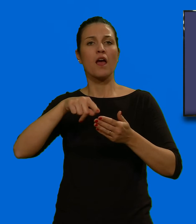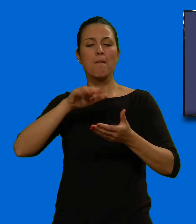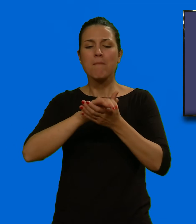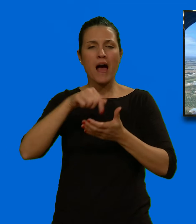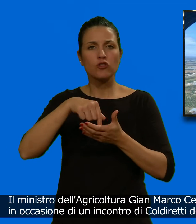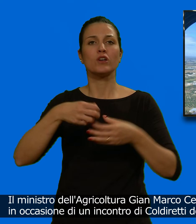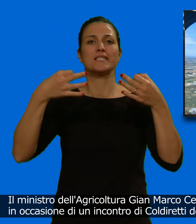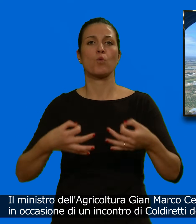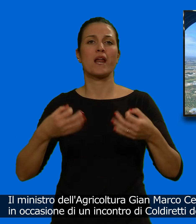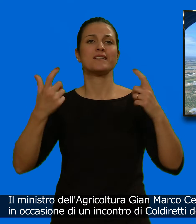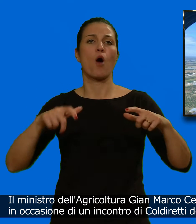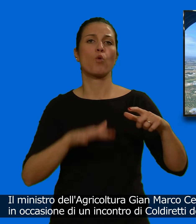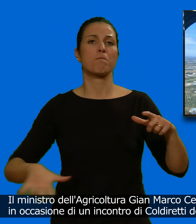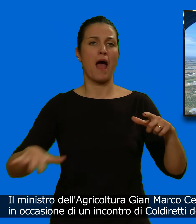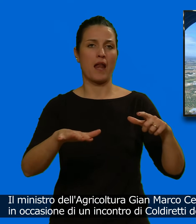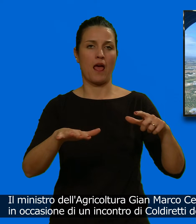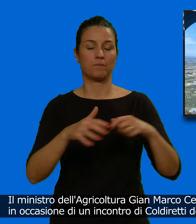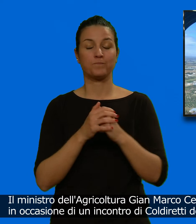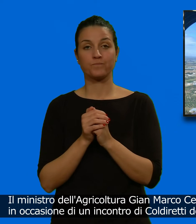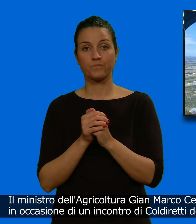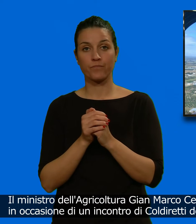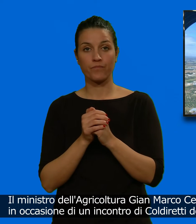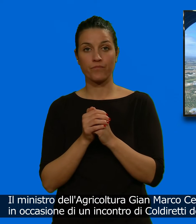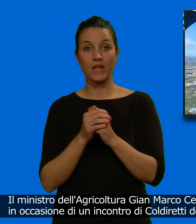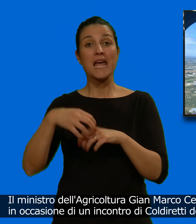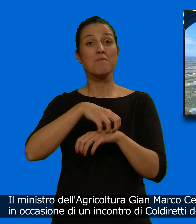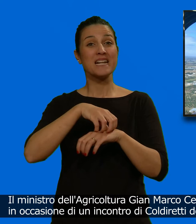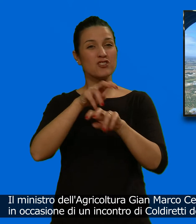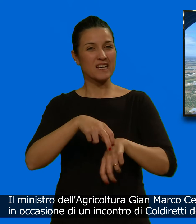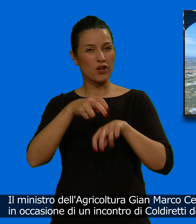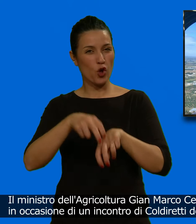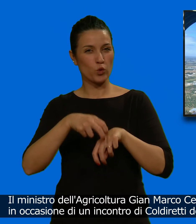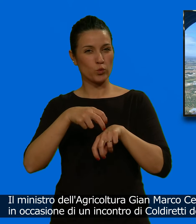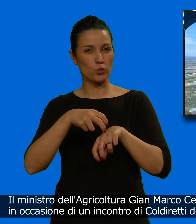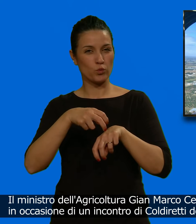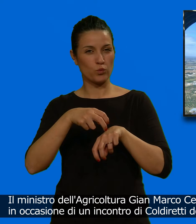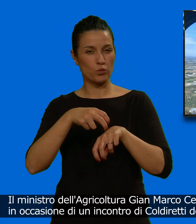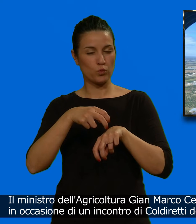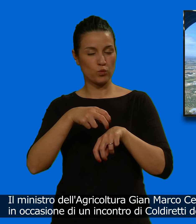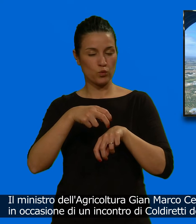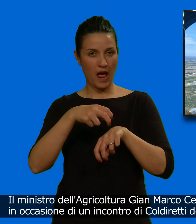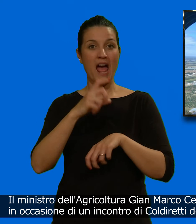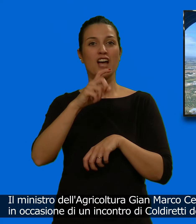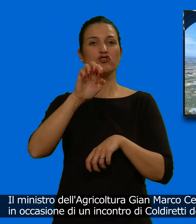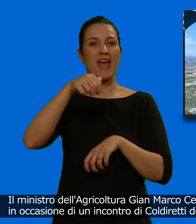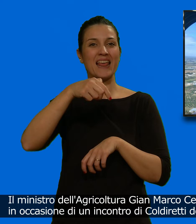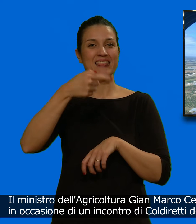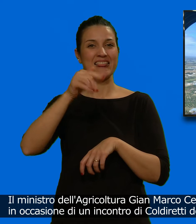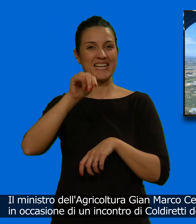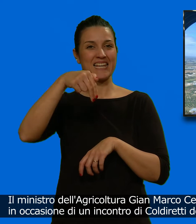Il ministro dell'agricoltura Gianmarco Centinaio è stato nel Salento in occasione di